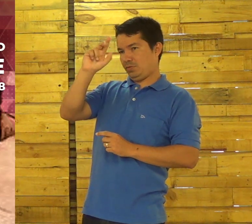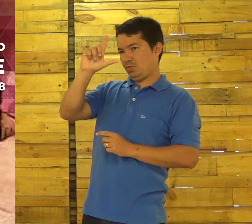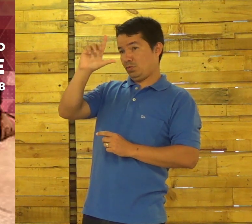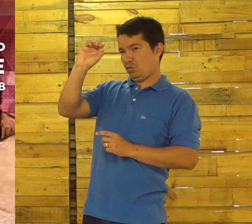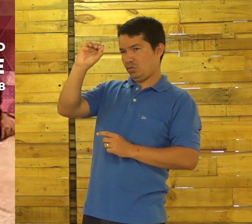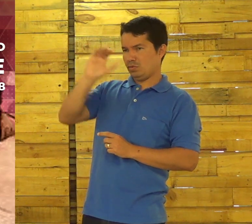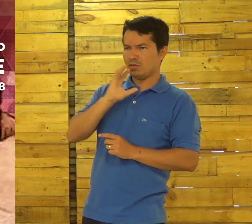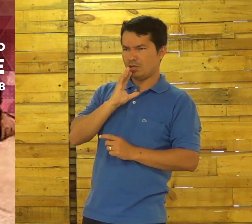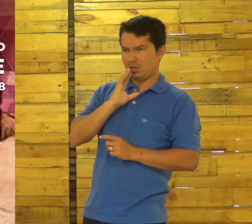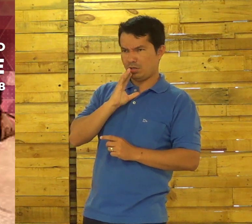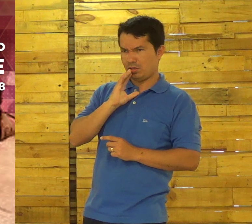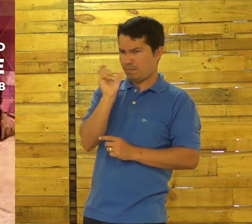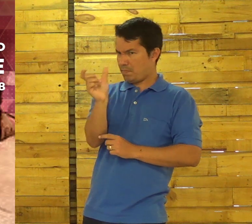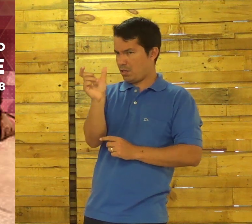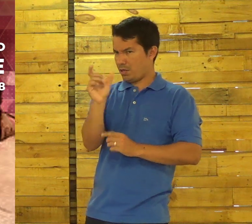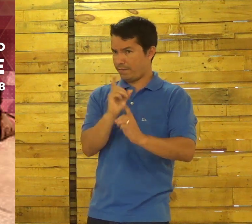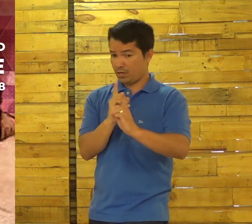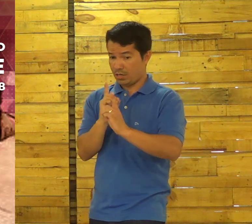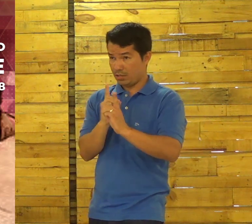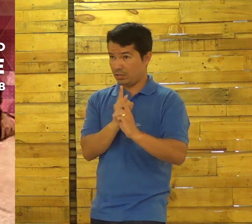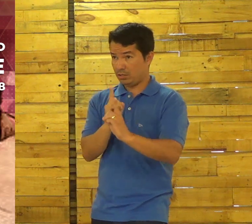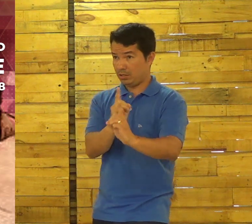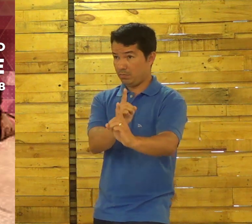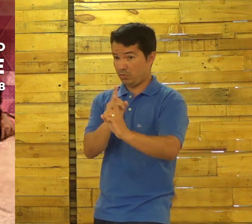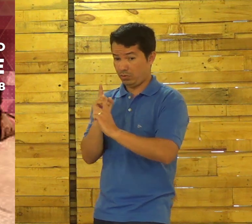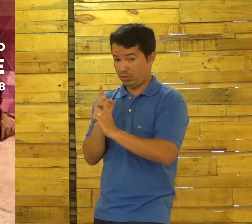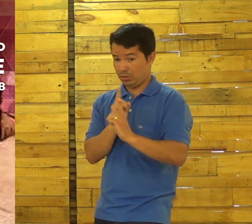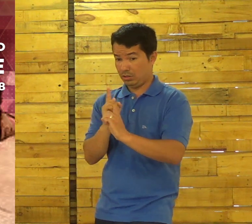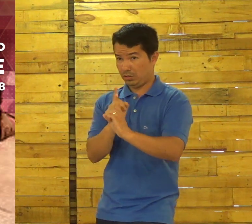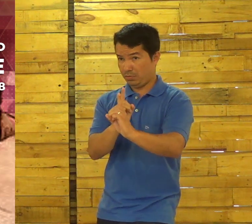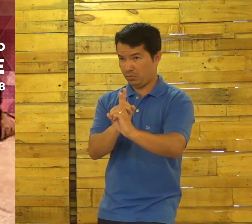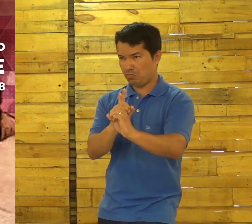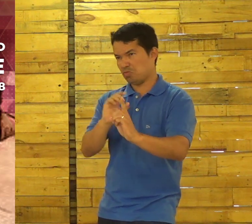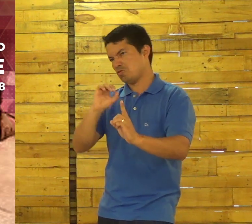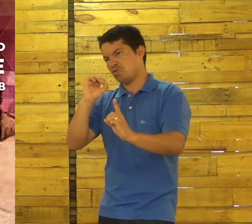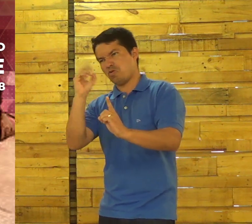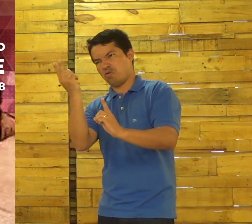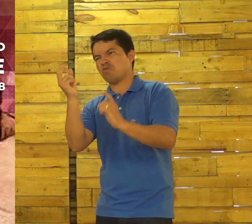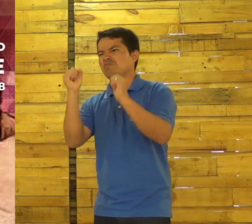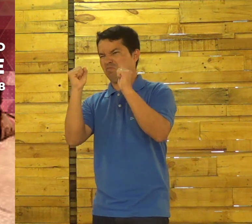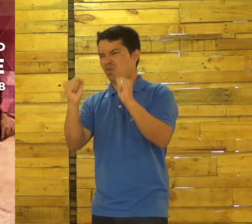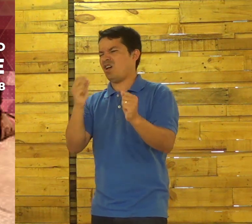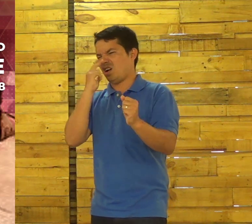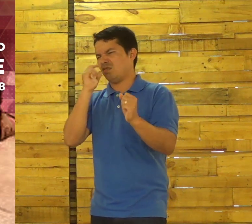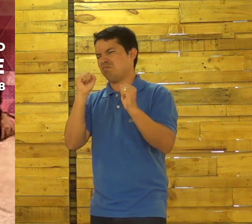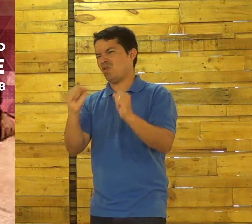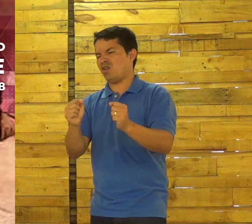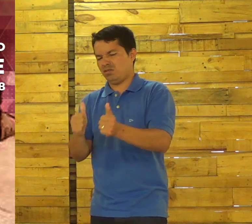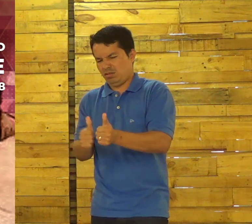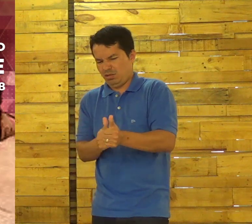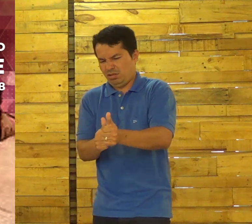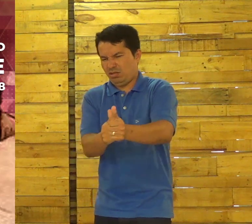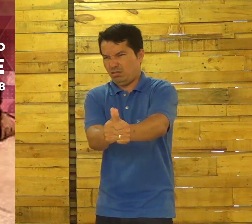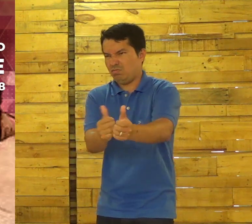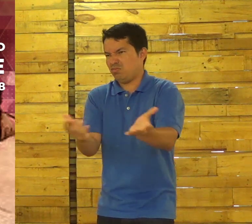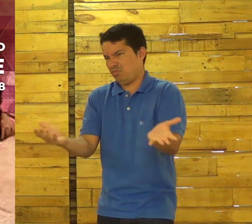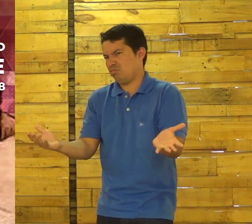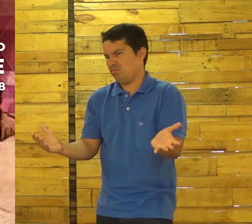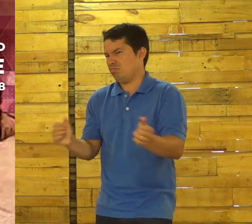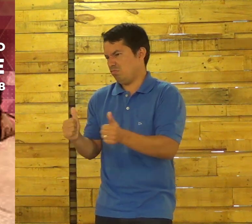Jesus, palavra discípulo, conhece? Essa palavra é esse sinal. Pode usar esse sinal